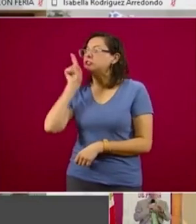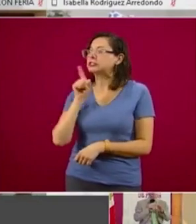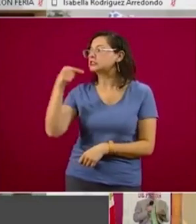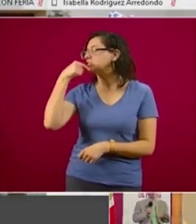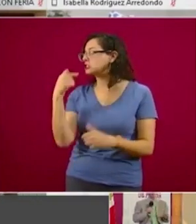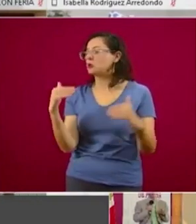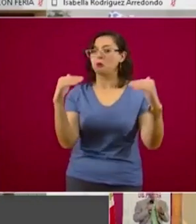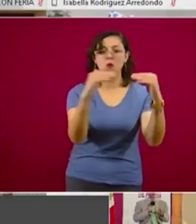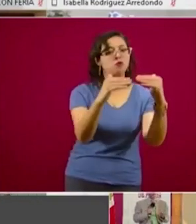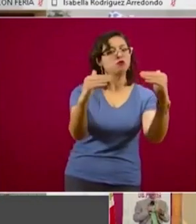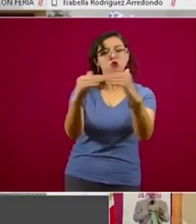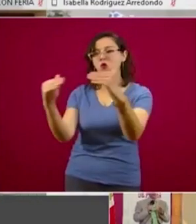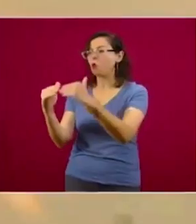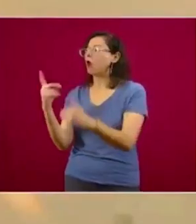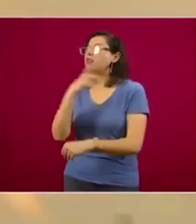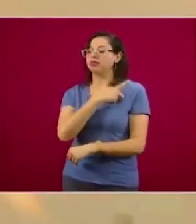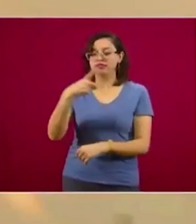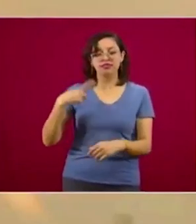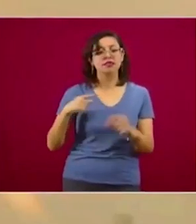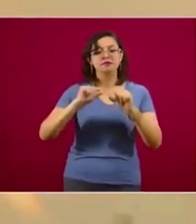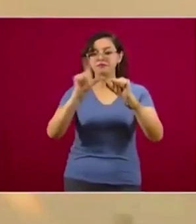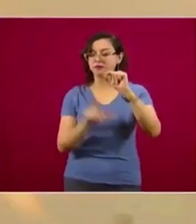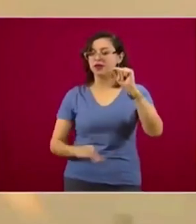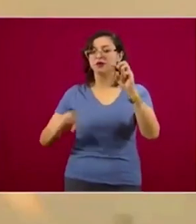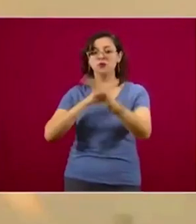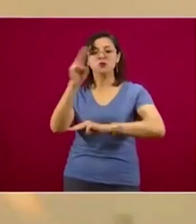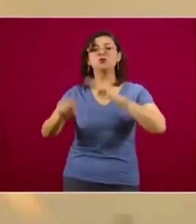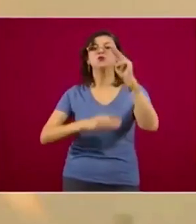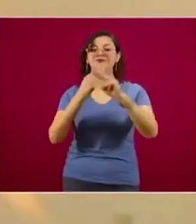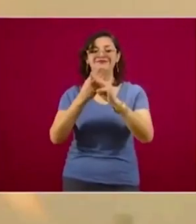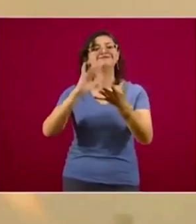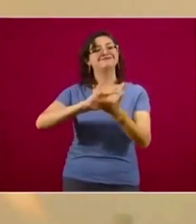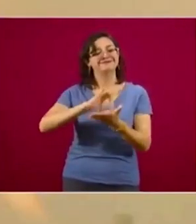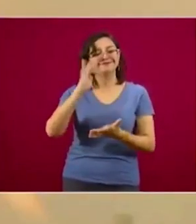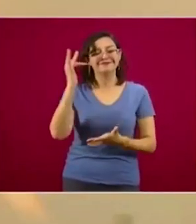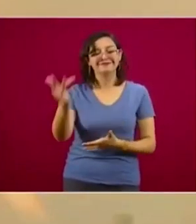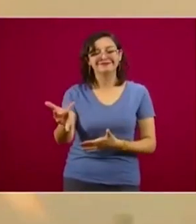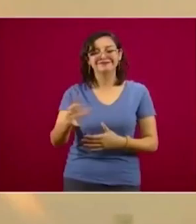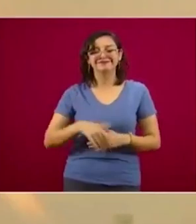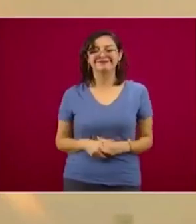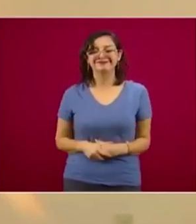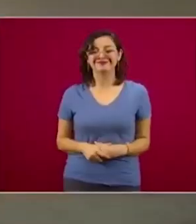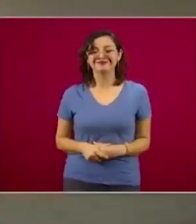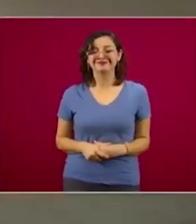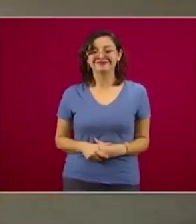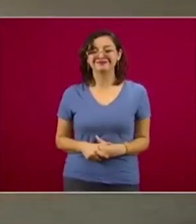niño en este país y en el mundo. Muchas gracias por tu pregunta. Gracias.